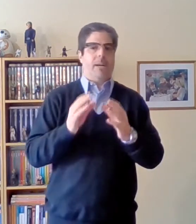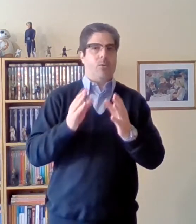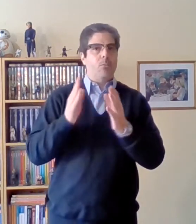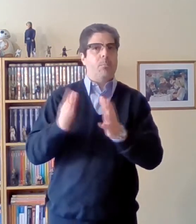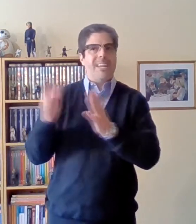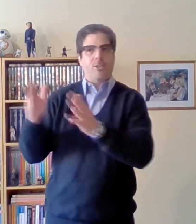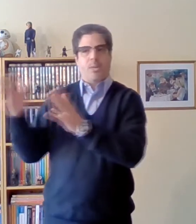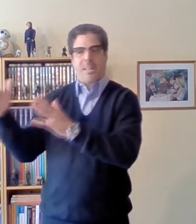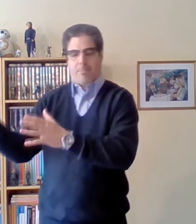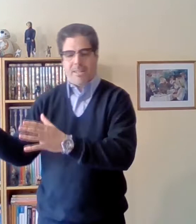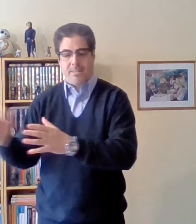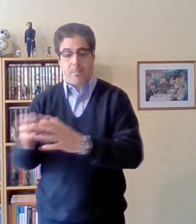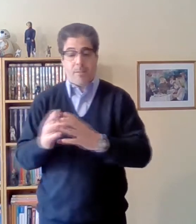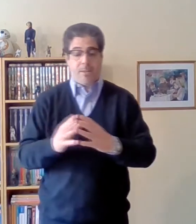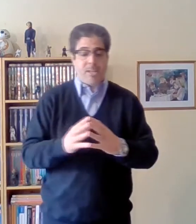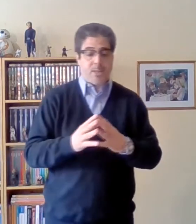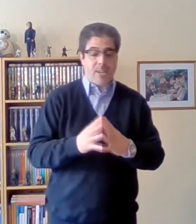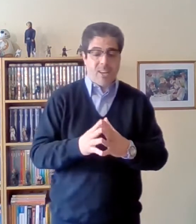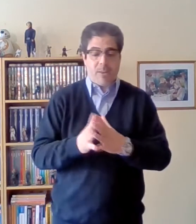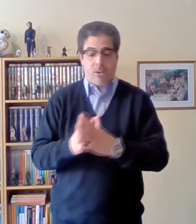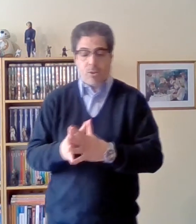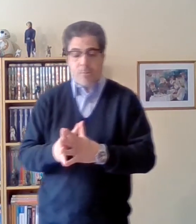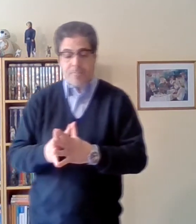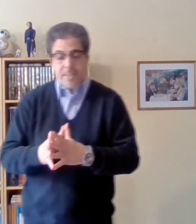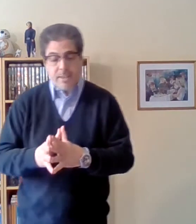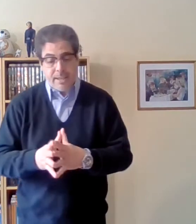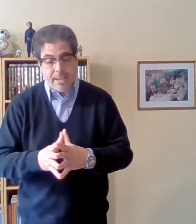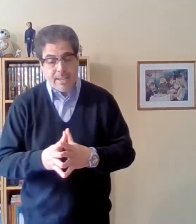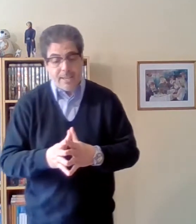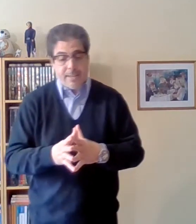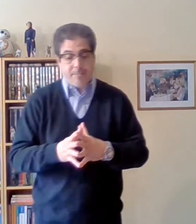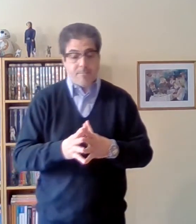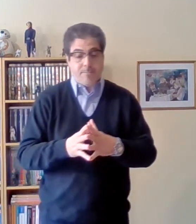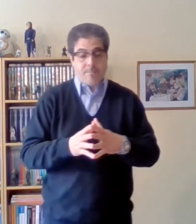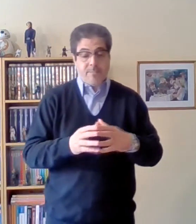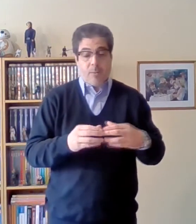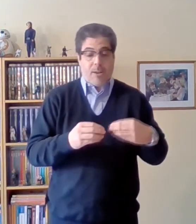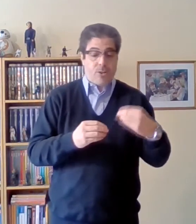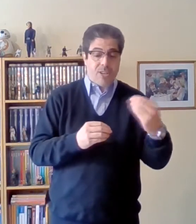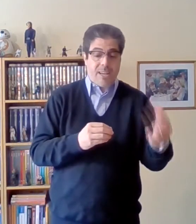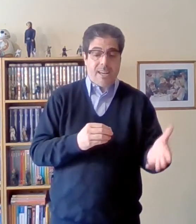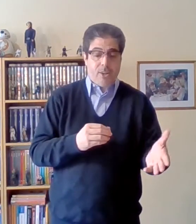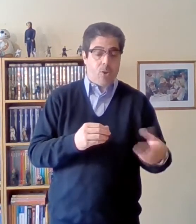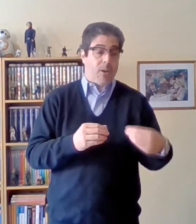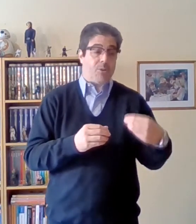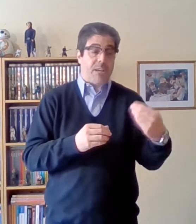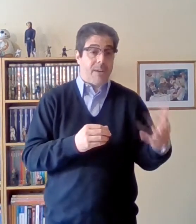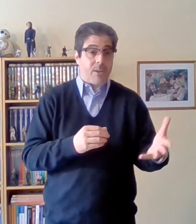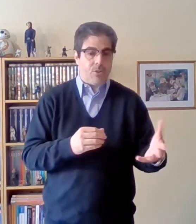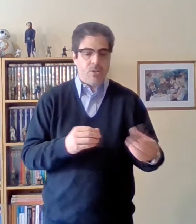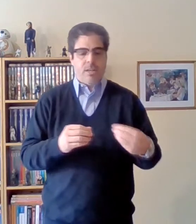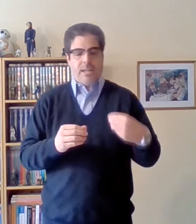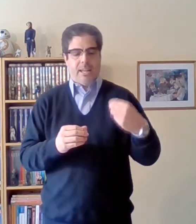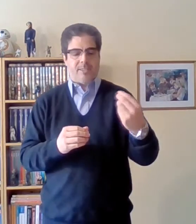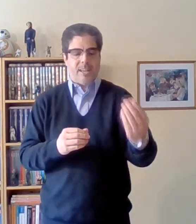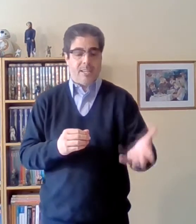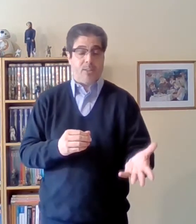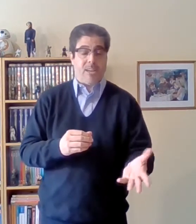cumpliendo etapas dice primero la teoría del valor del valor salario el valor trabajo la teoría del